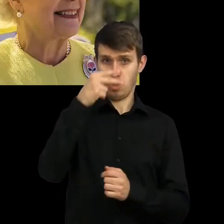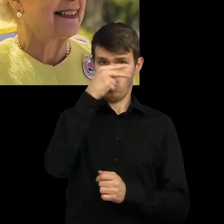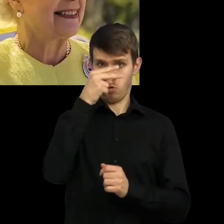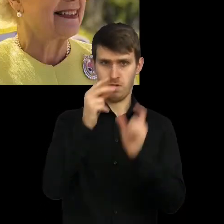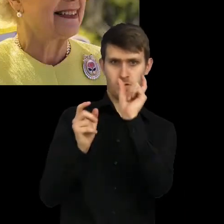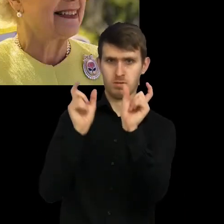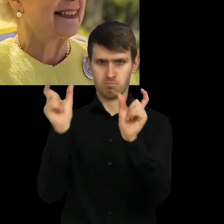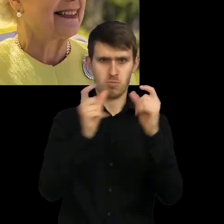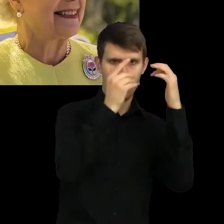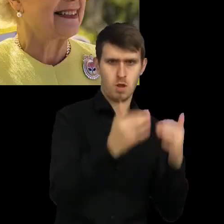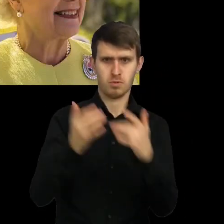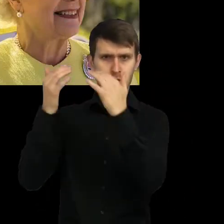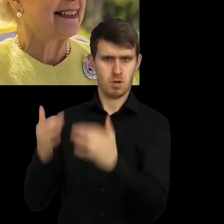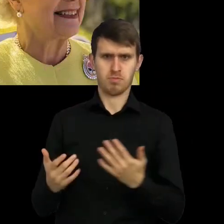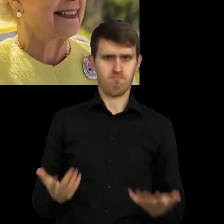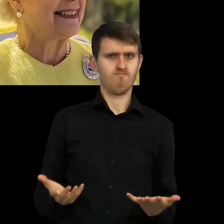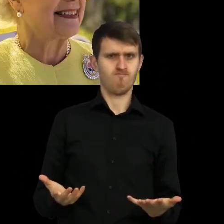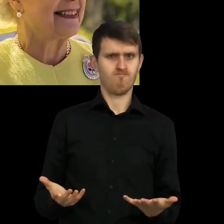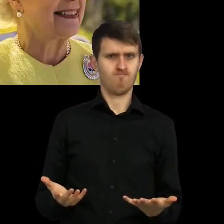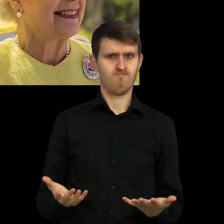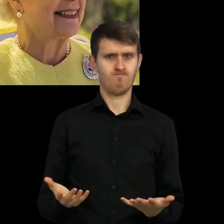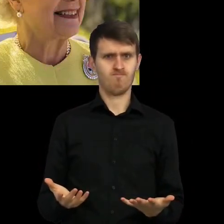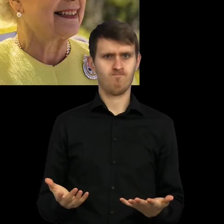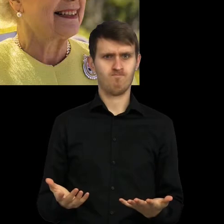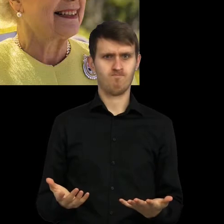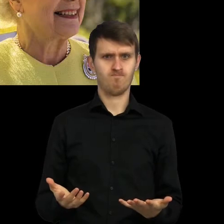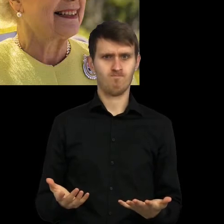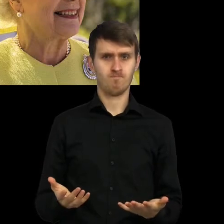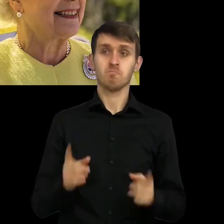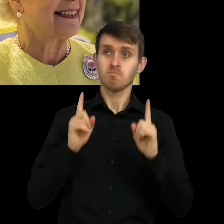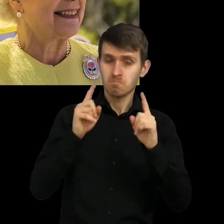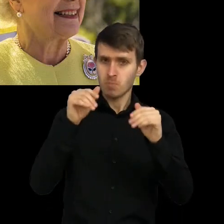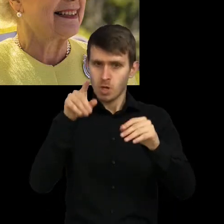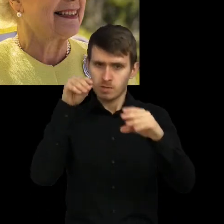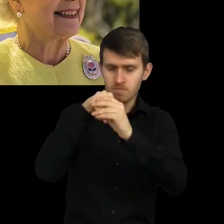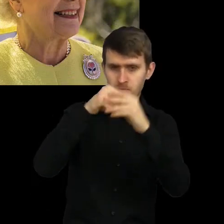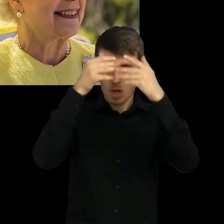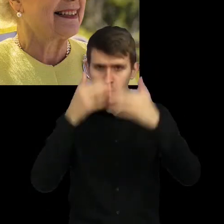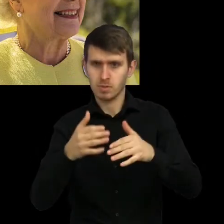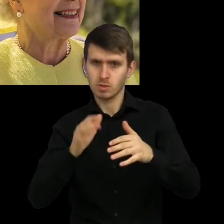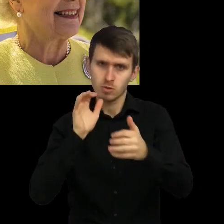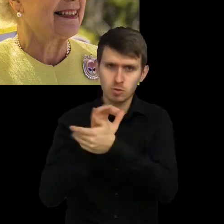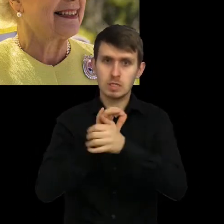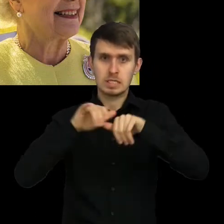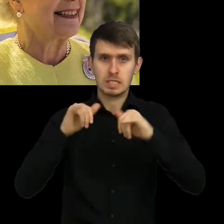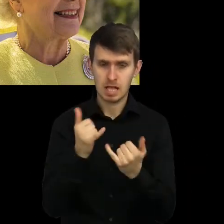Mamy już jasność, dlaczego w równaniach zawsze robimy to samo z obiema stronami równania. Spróbujmy zastosować tę regułę do